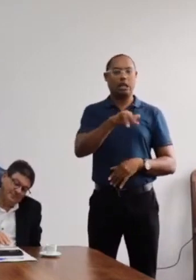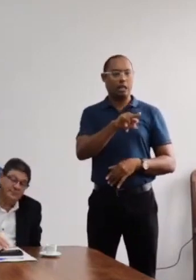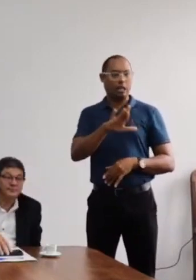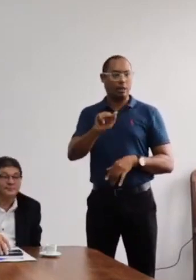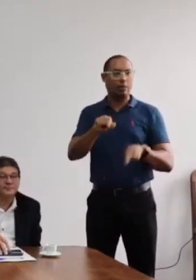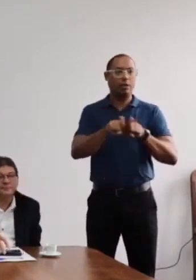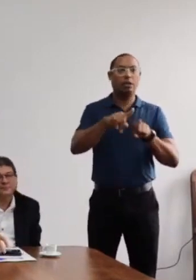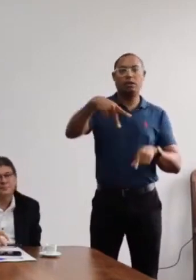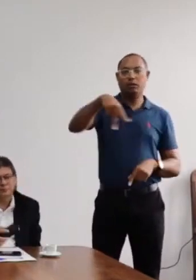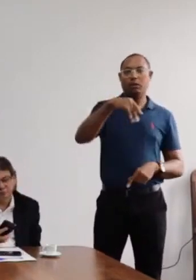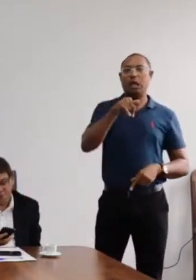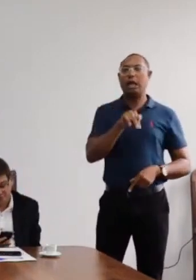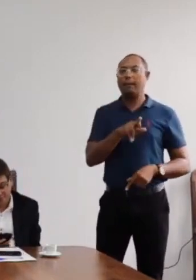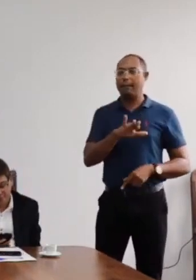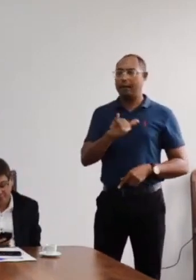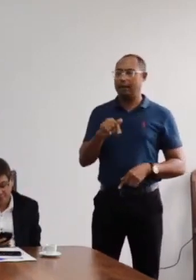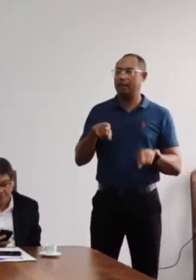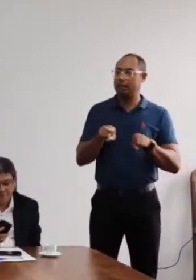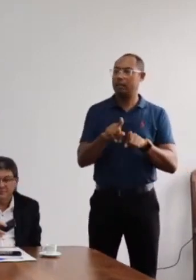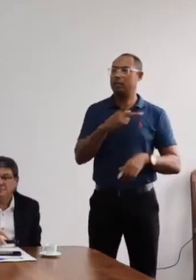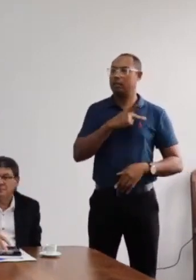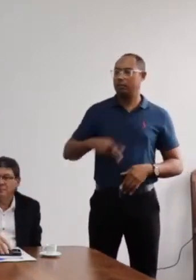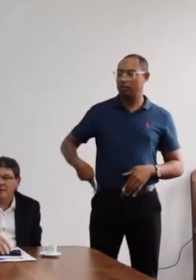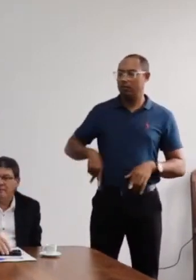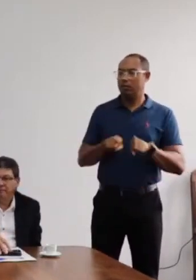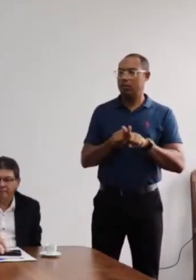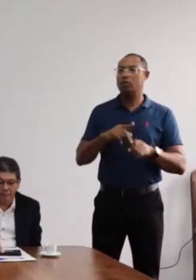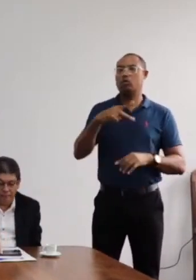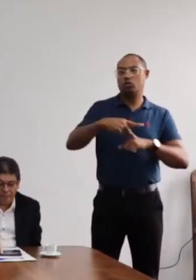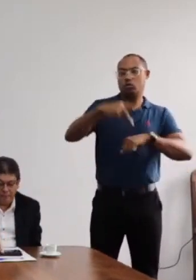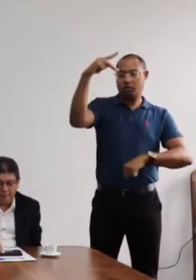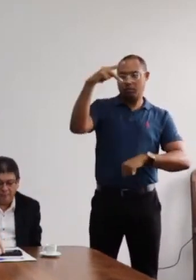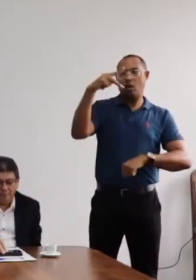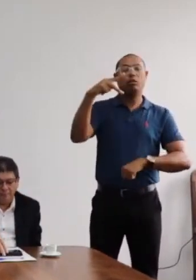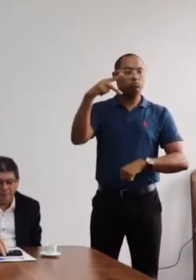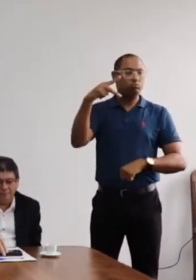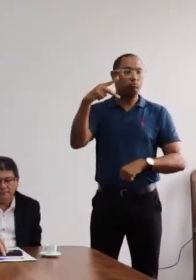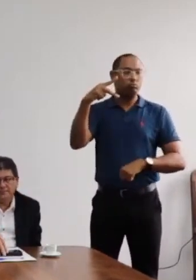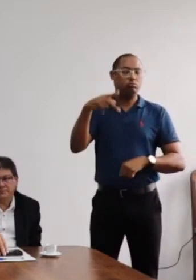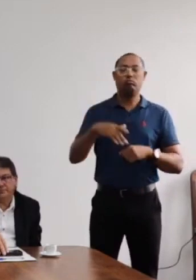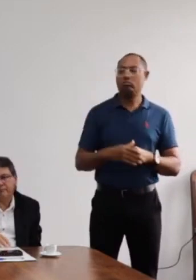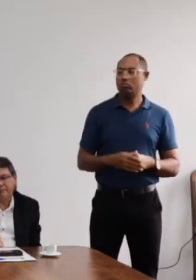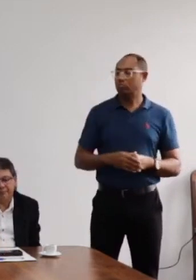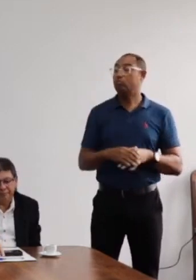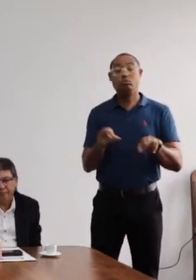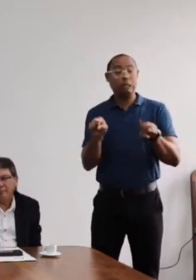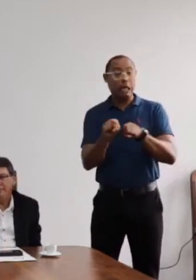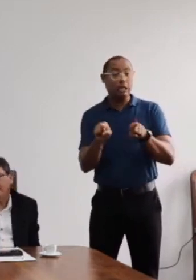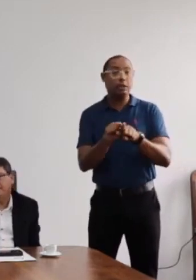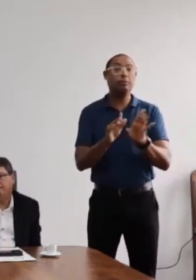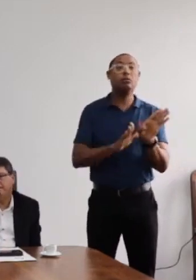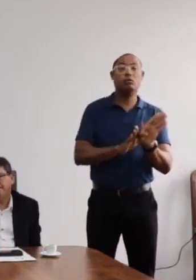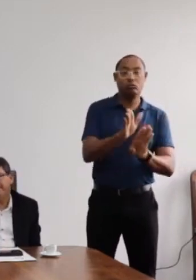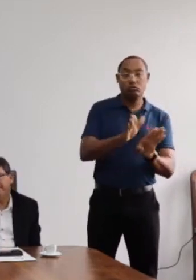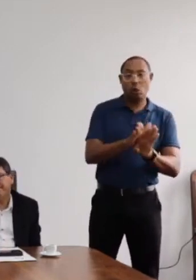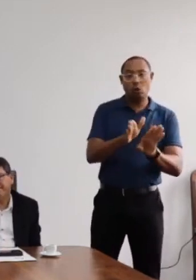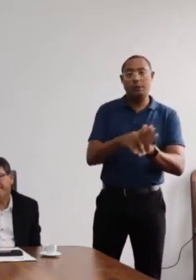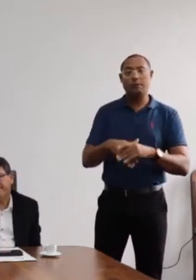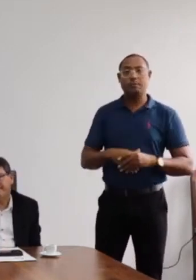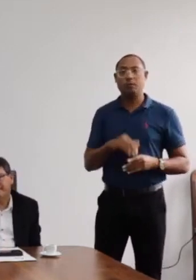a professora Maria Inês Caetano, presidente da Câmara de Pós-Graduação, o conselheiro